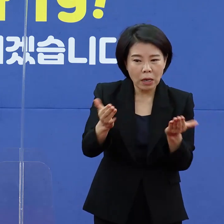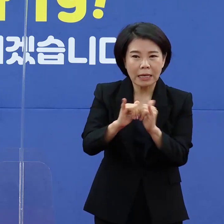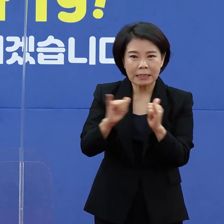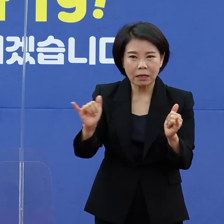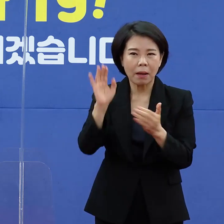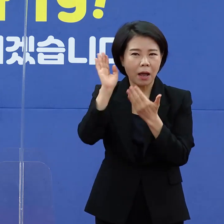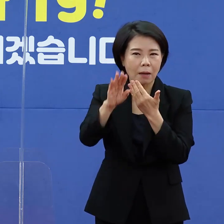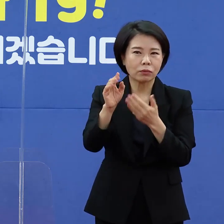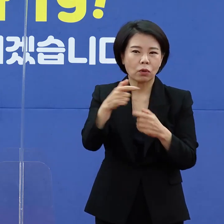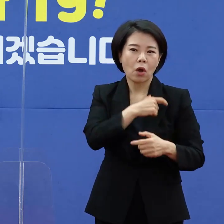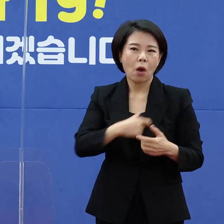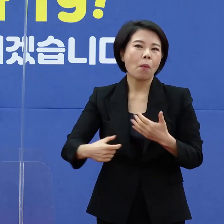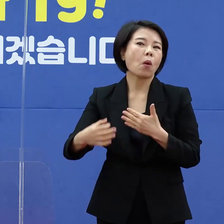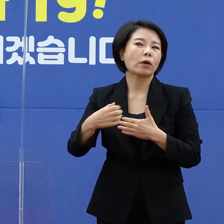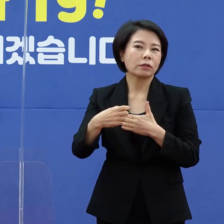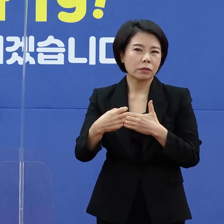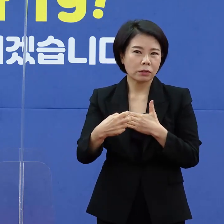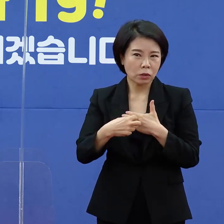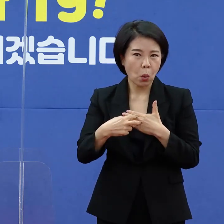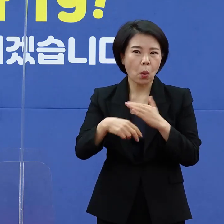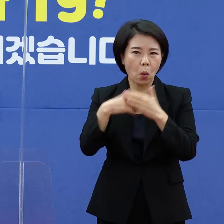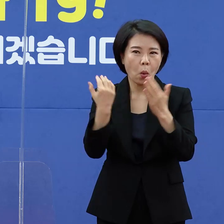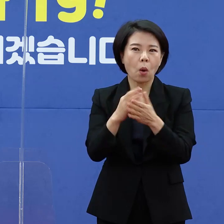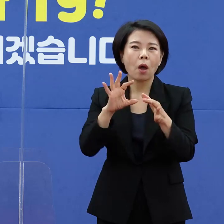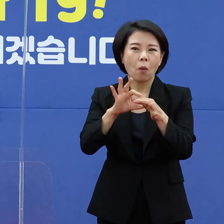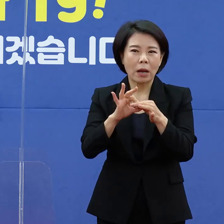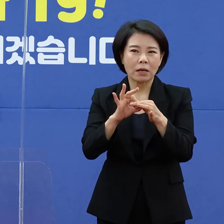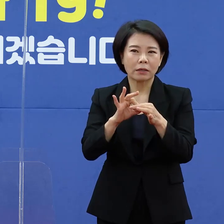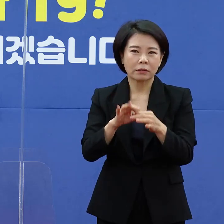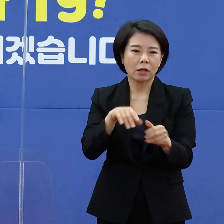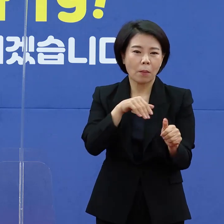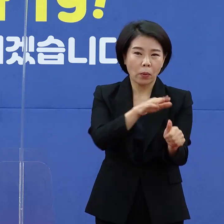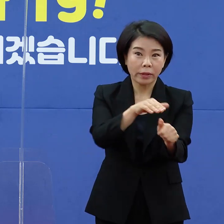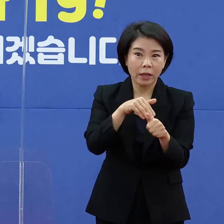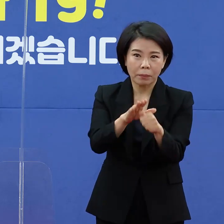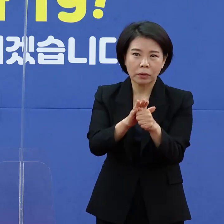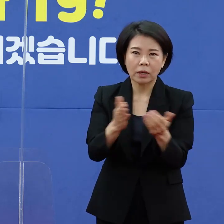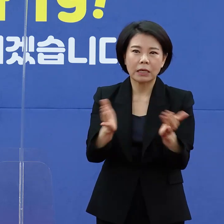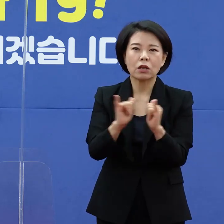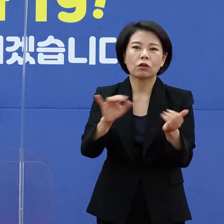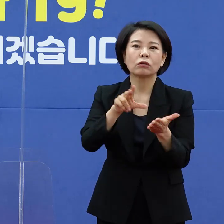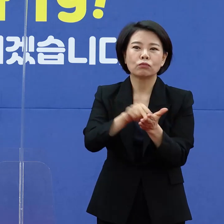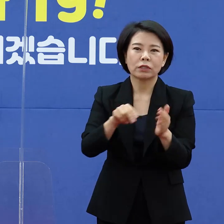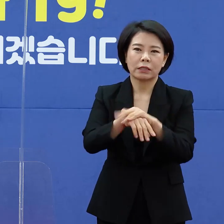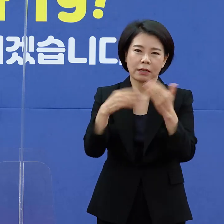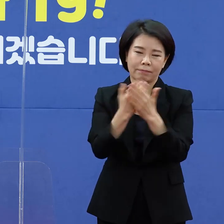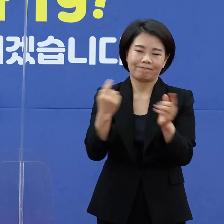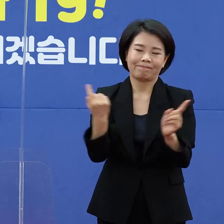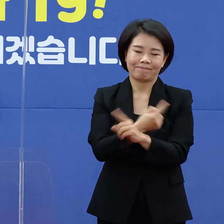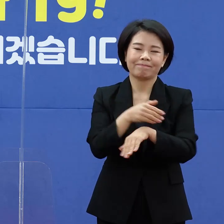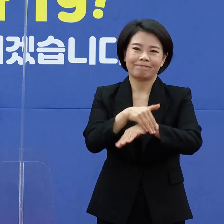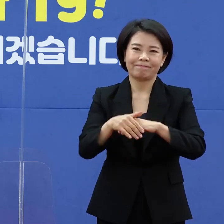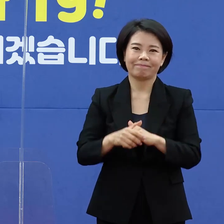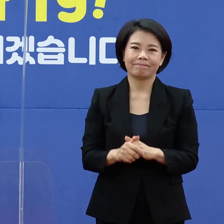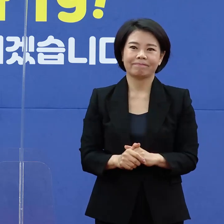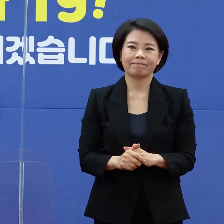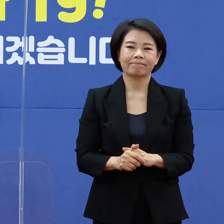앞으로 보건소 재택치료 등 방역 업무에 투입해서 인력 문제를 개선할 예정입니다.